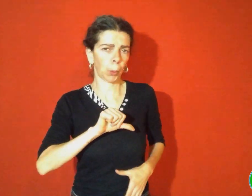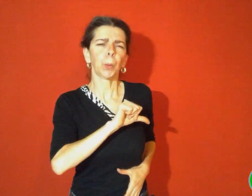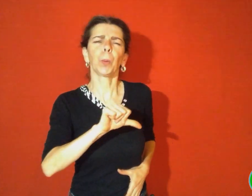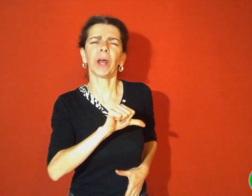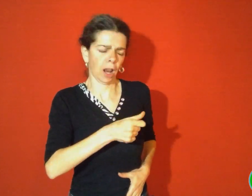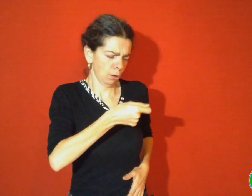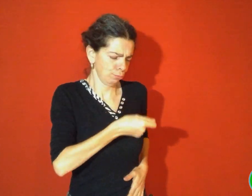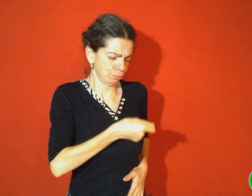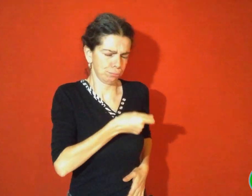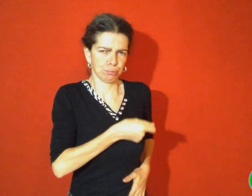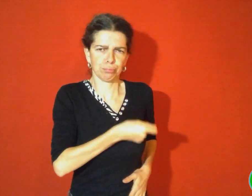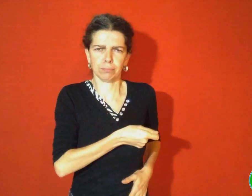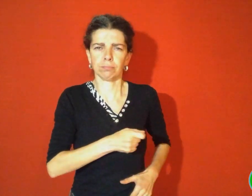frituré rôti,